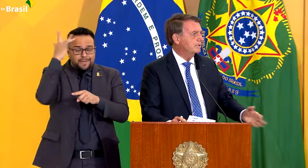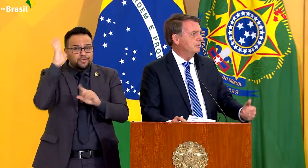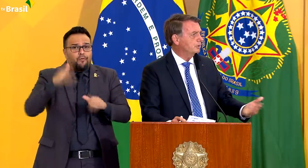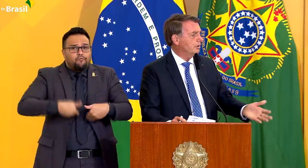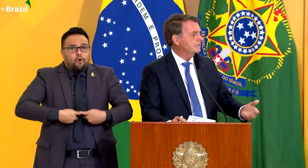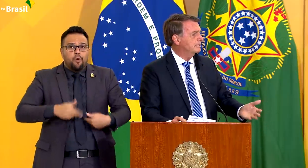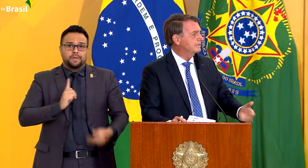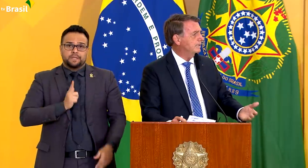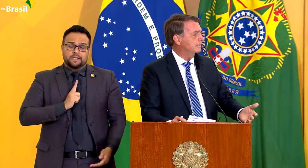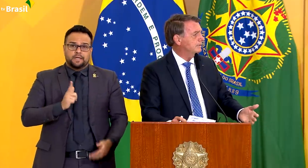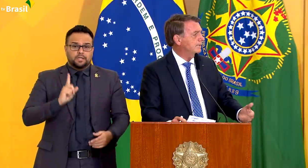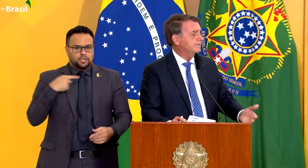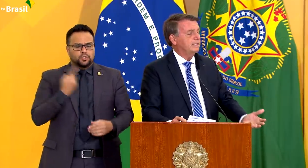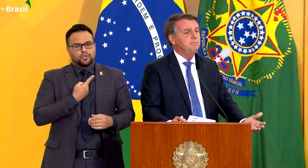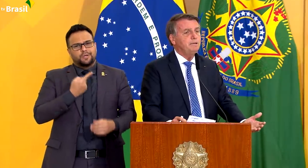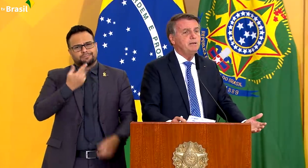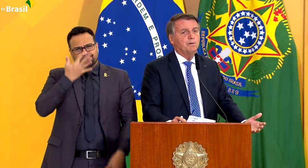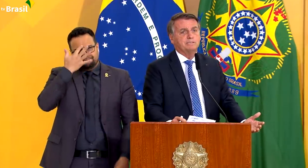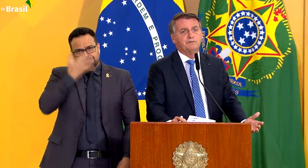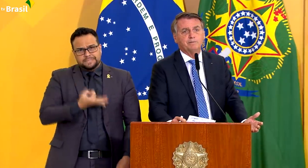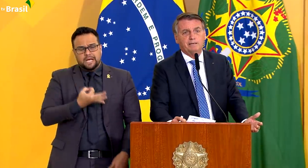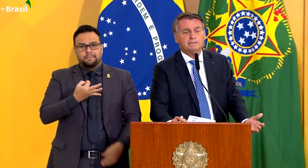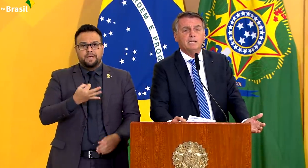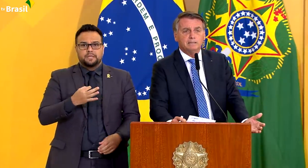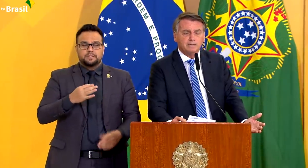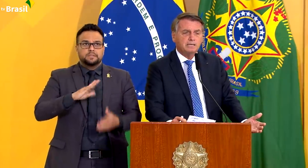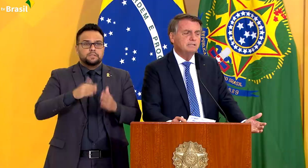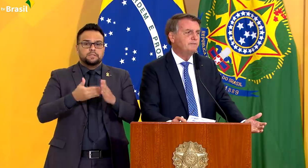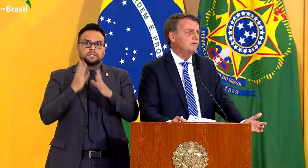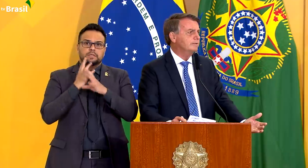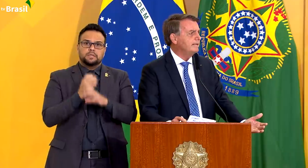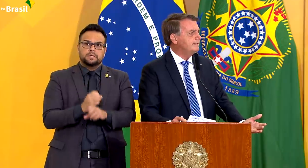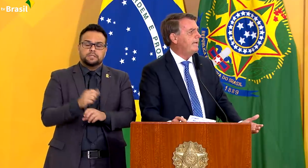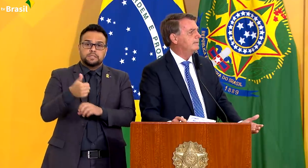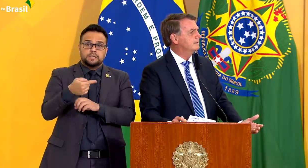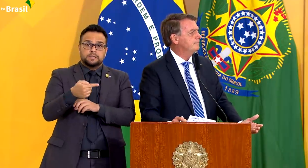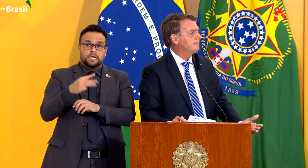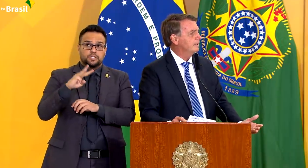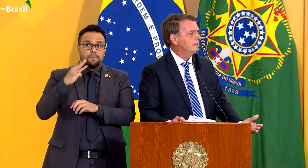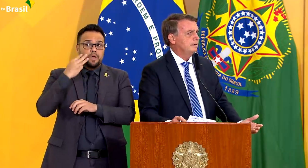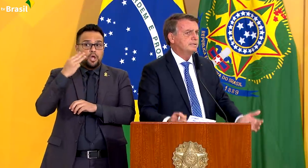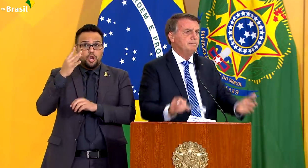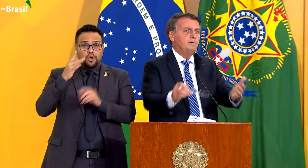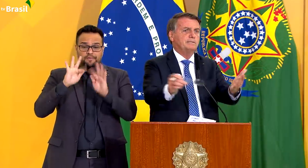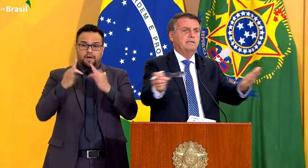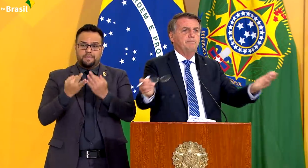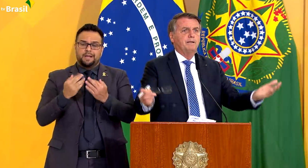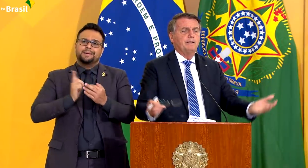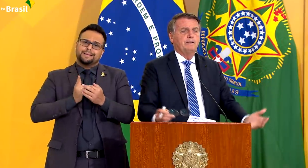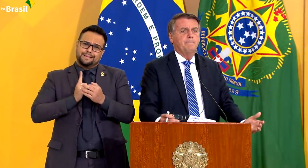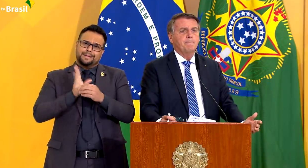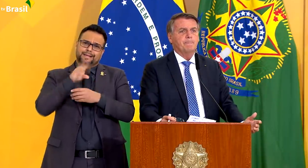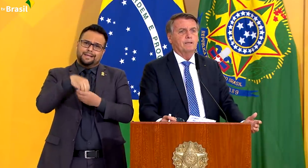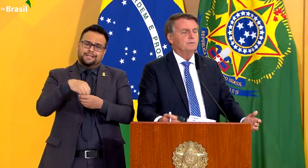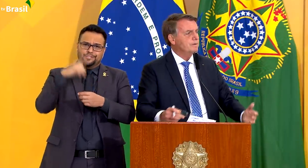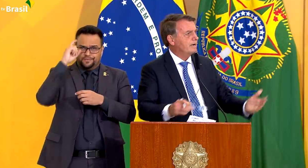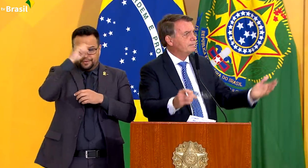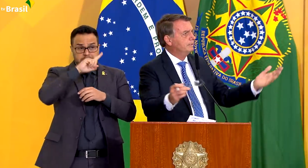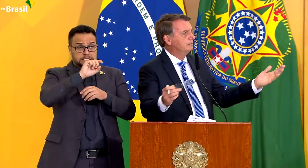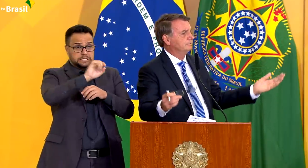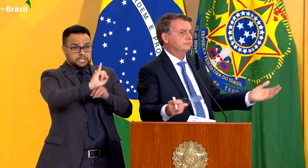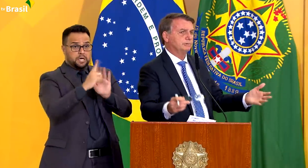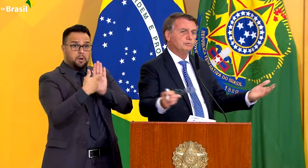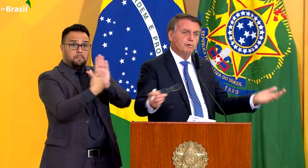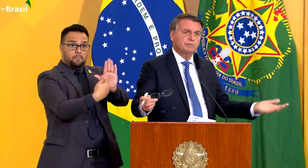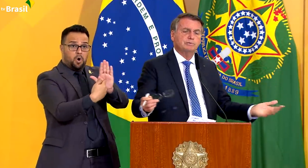entendemos que em torno de 17 milhões de famílias têm dificuldades sérias. Se mostra na imprensa um